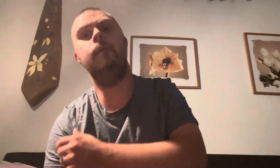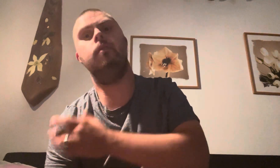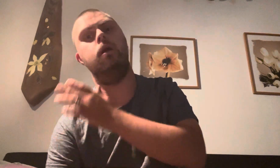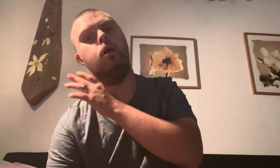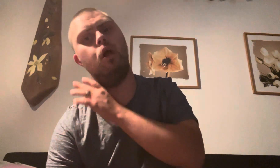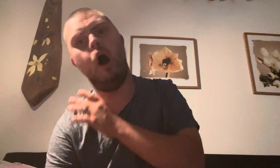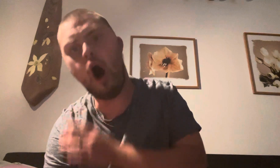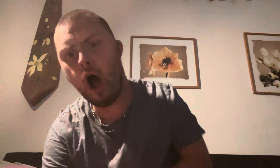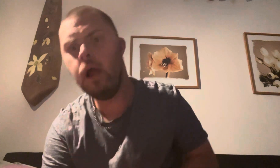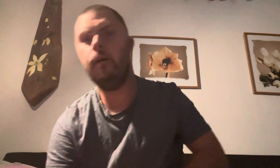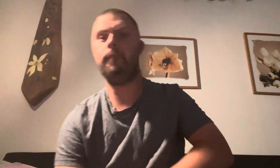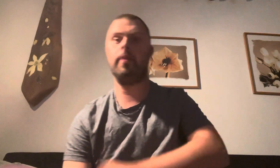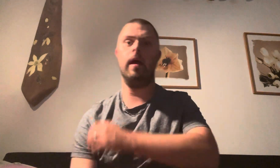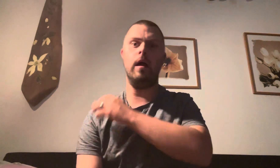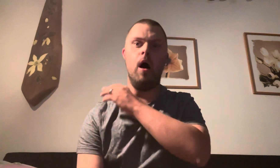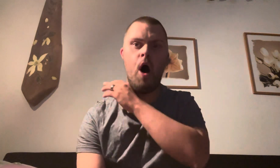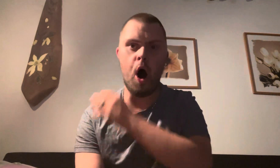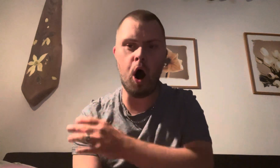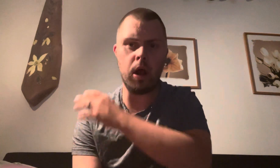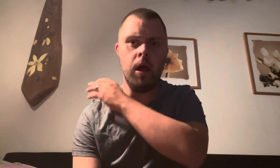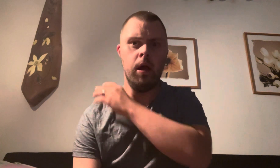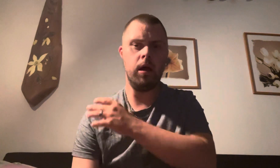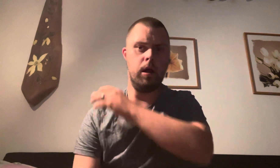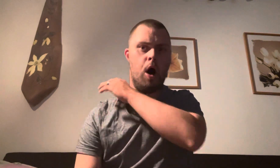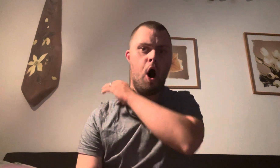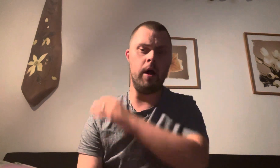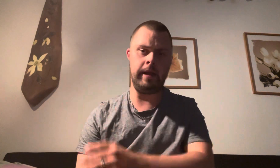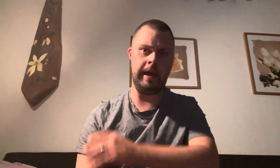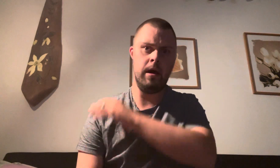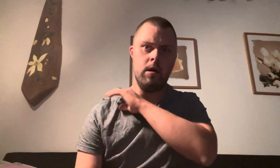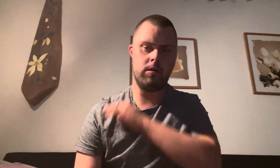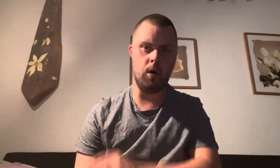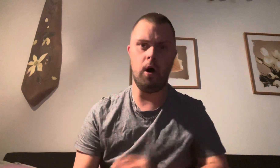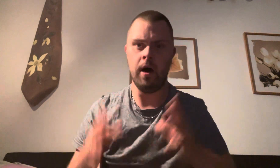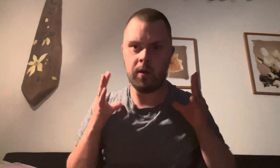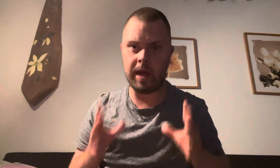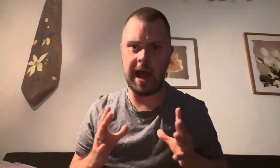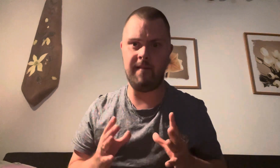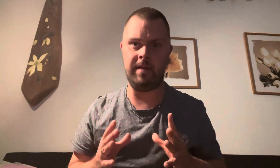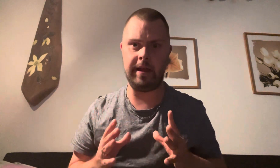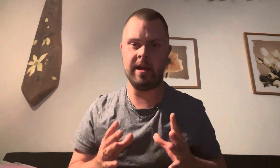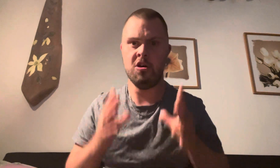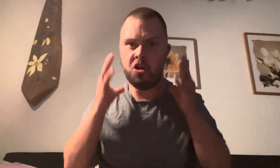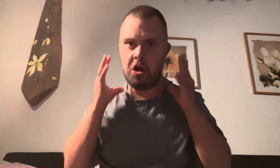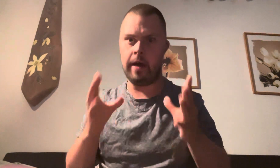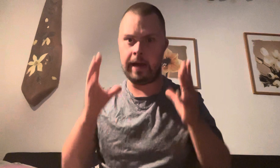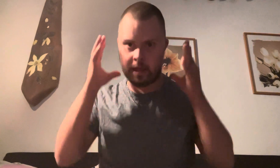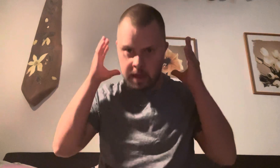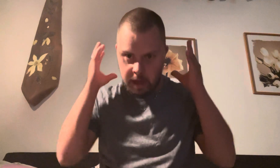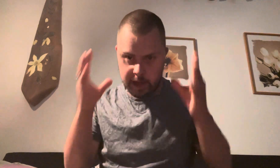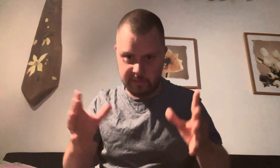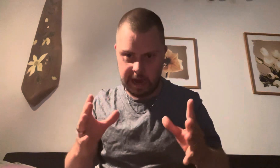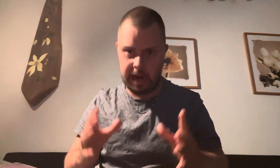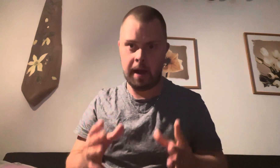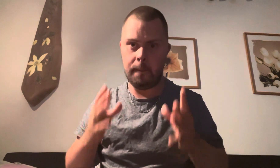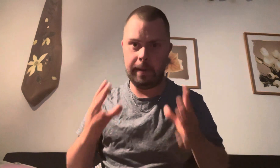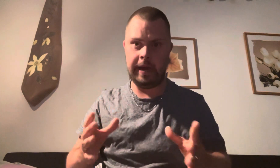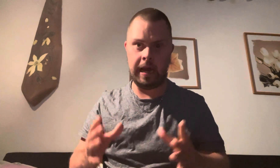ja. Nu har ni så trevligt lördagskväll med er